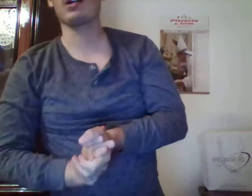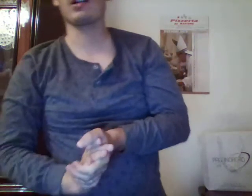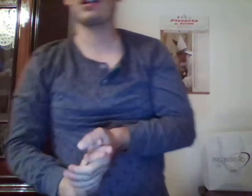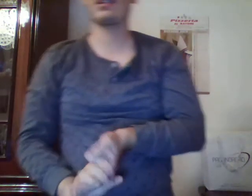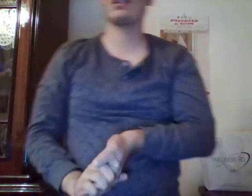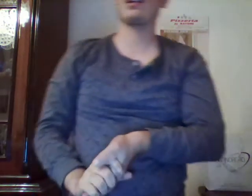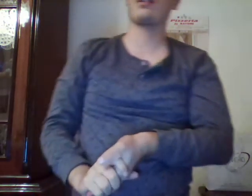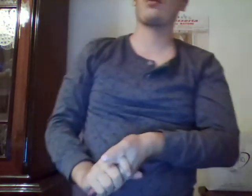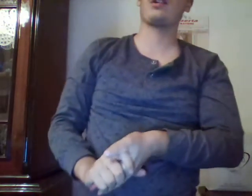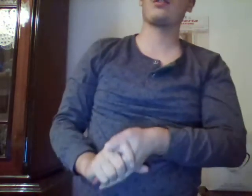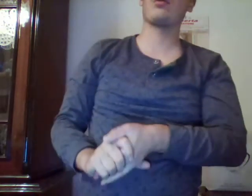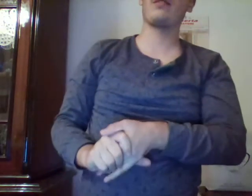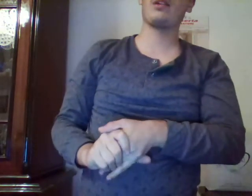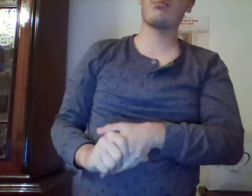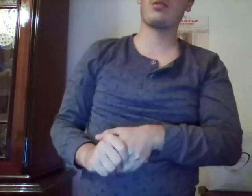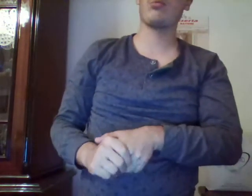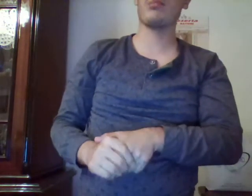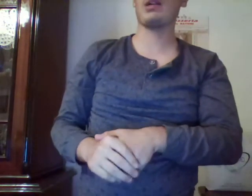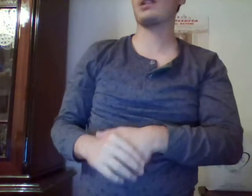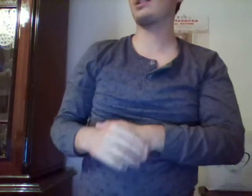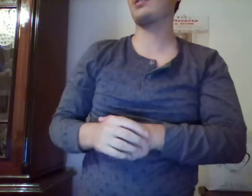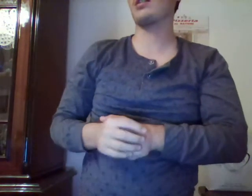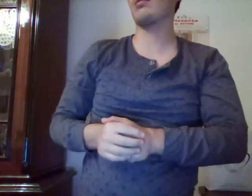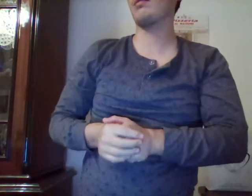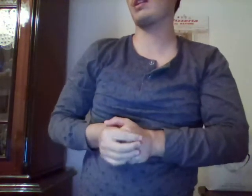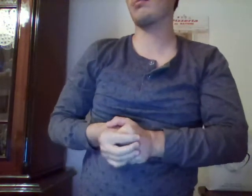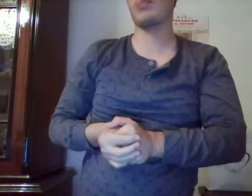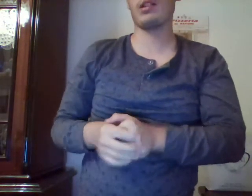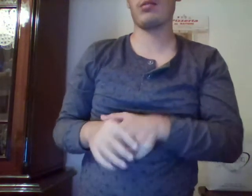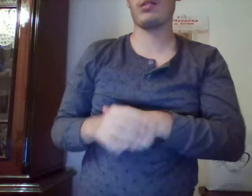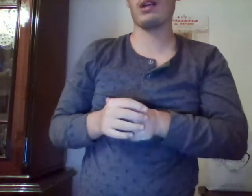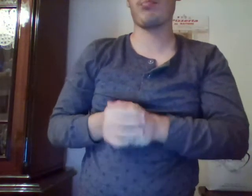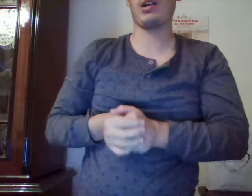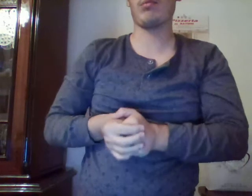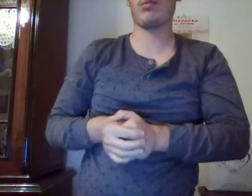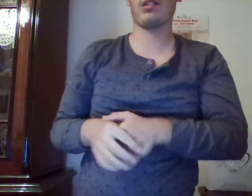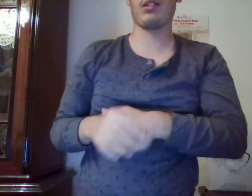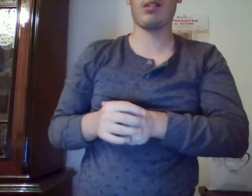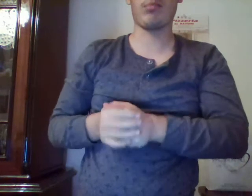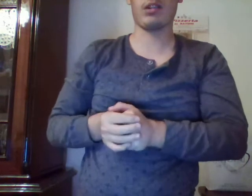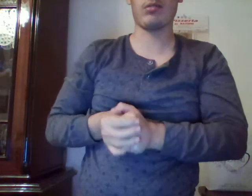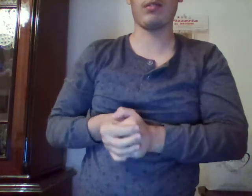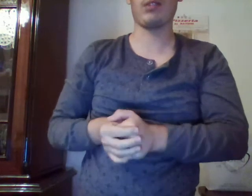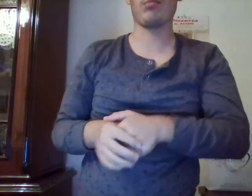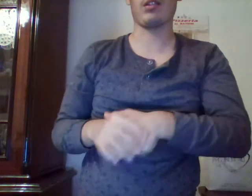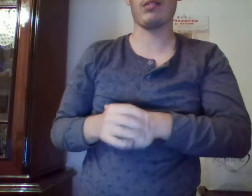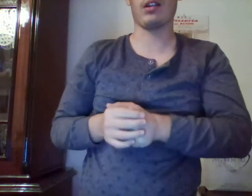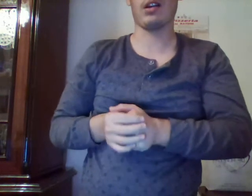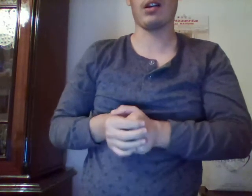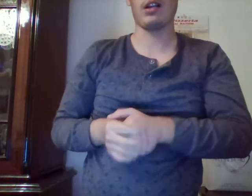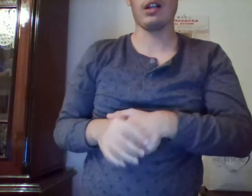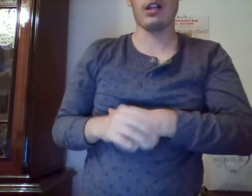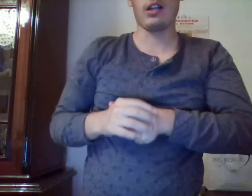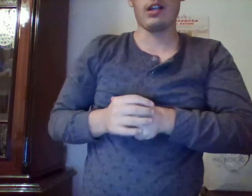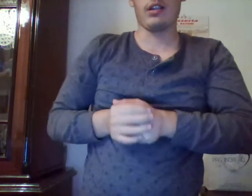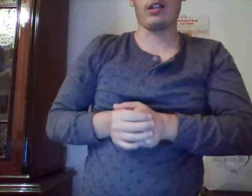calendario è a novembre due partite a novembre non sappiamo se sembra novembre verrà sarà